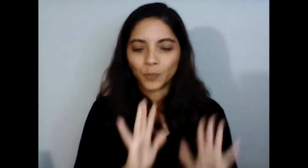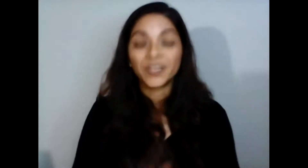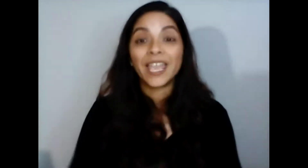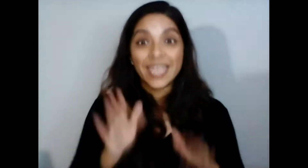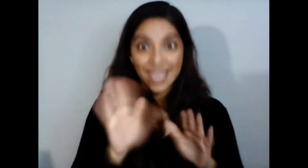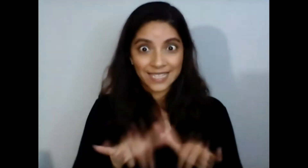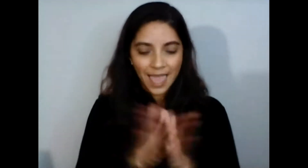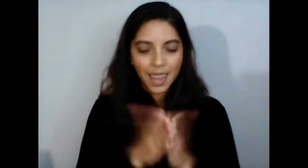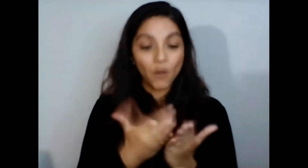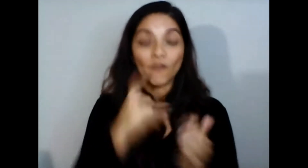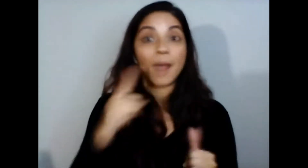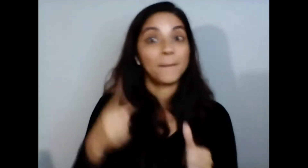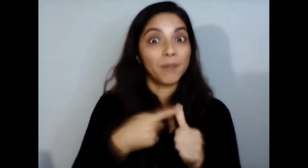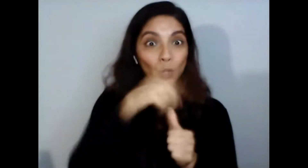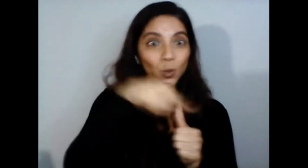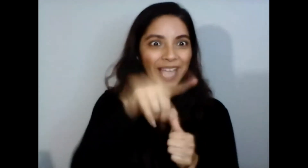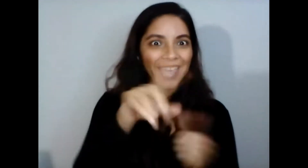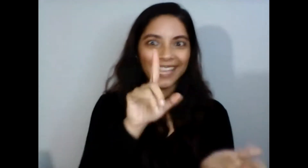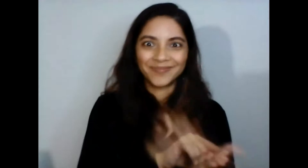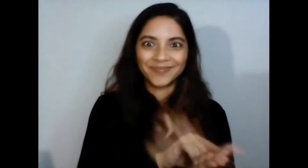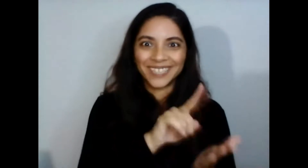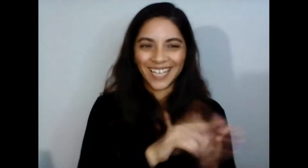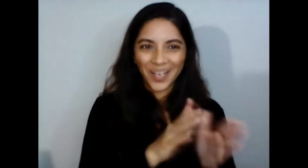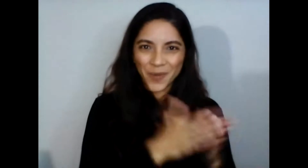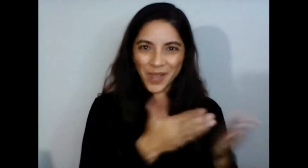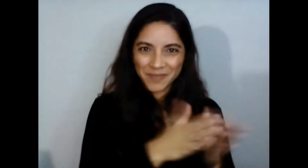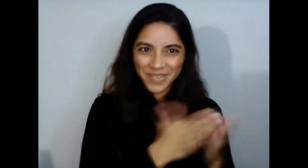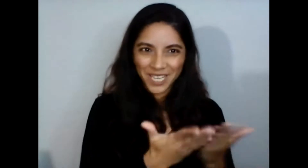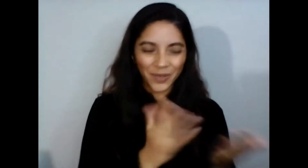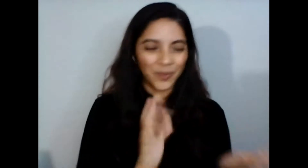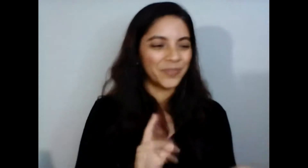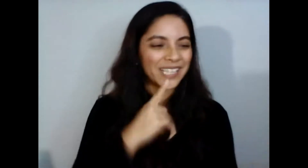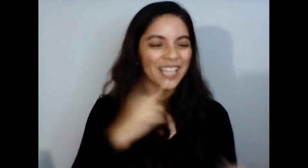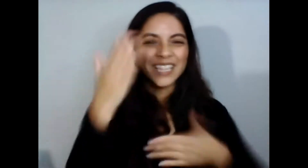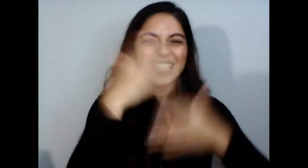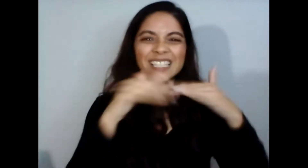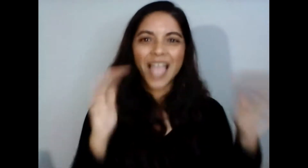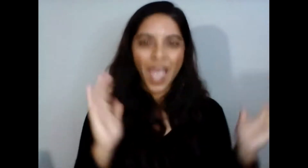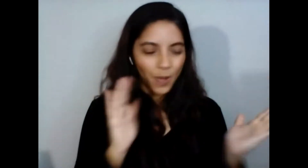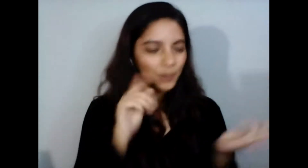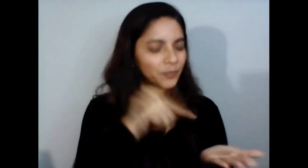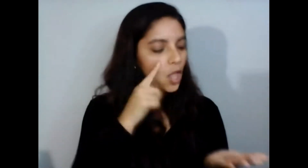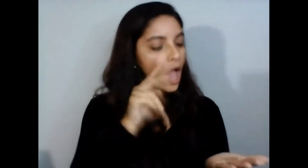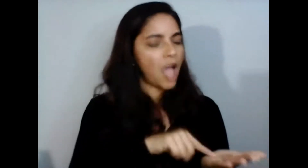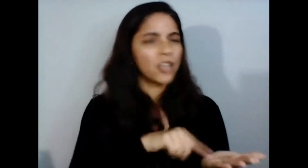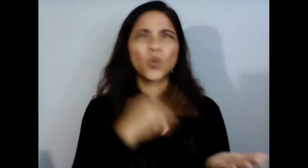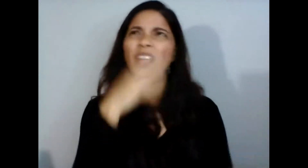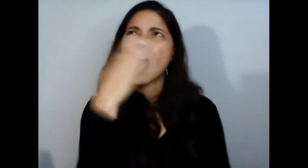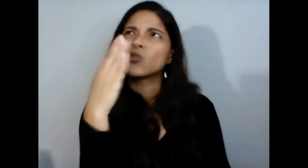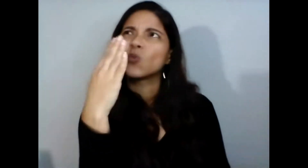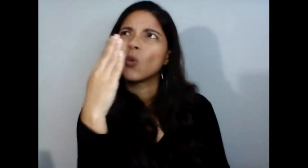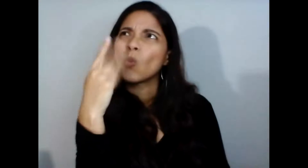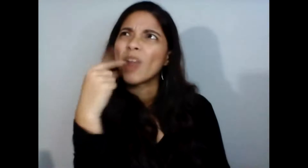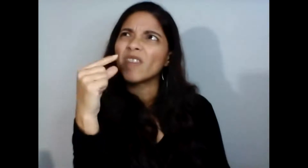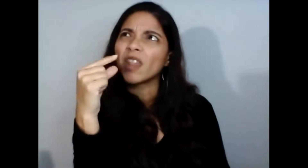que fue el primero que ustedes sacaron que era un azulito más cielo y ese yo no sé si era el azul o era el verde pero es que ya